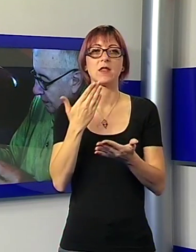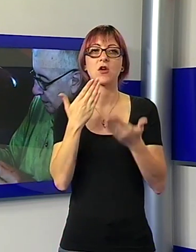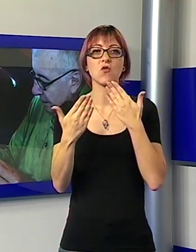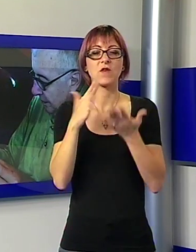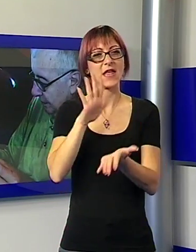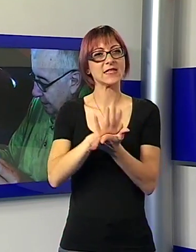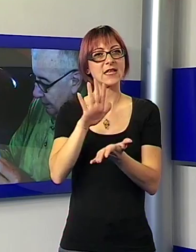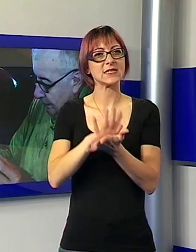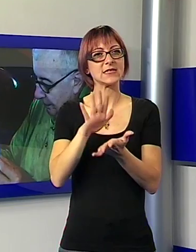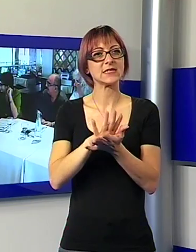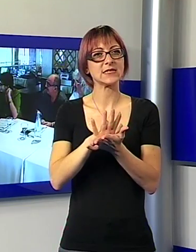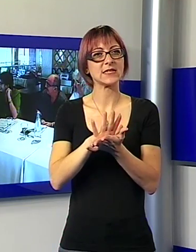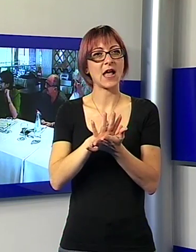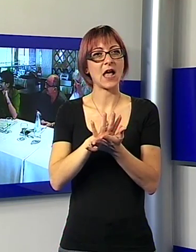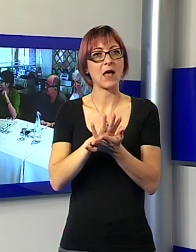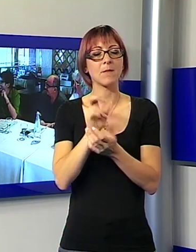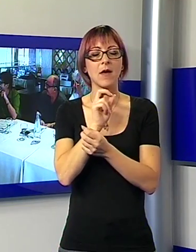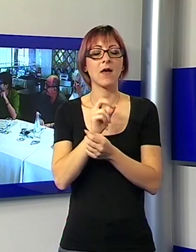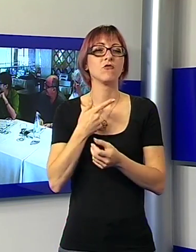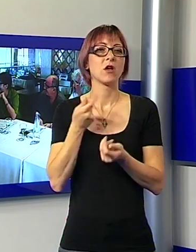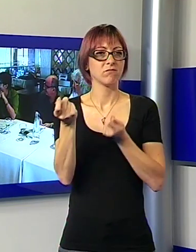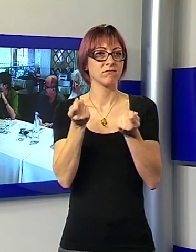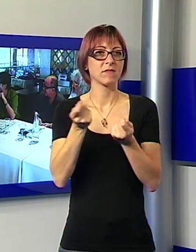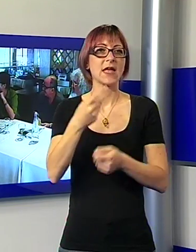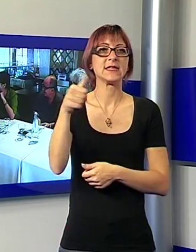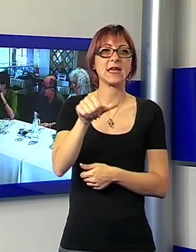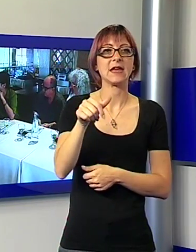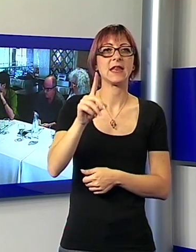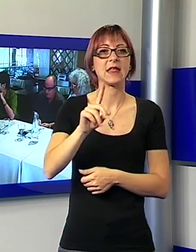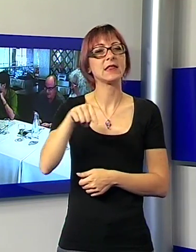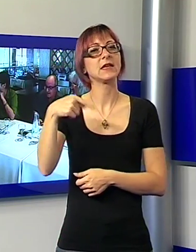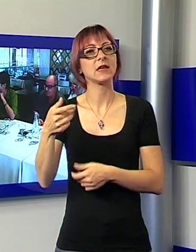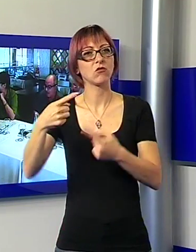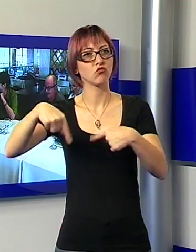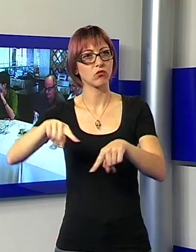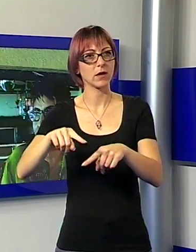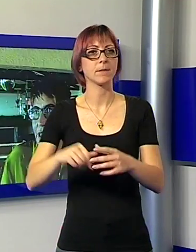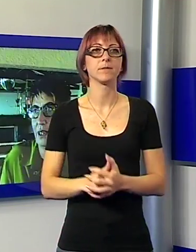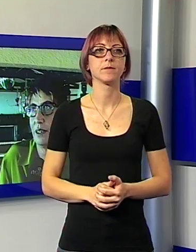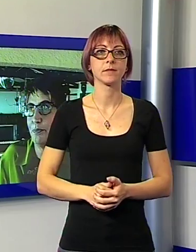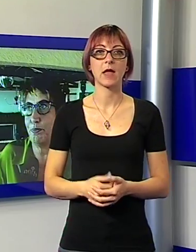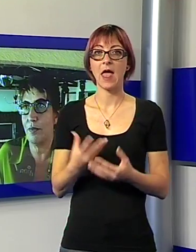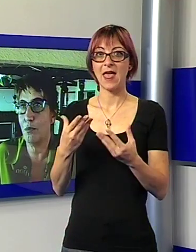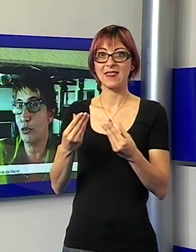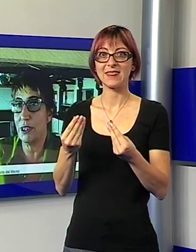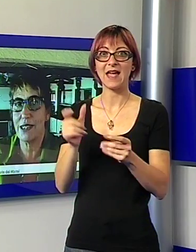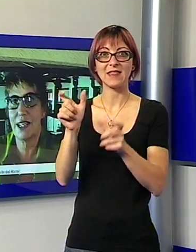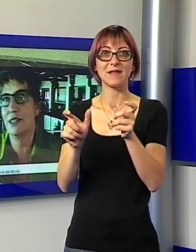guidata dalla madrina Serena Dandini e dai componenti della giuria. Sono molti giovani, molto interessanti